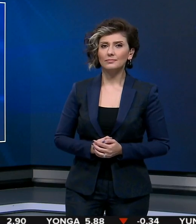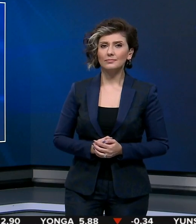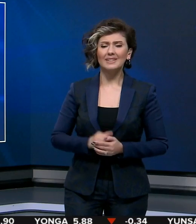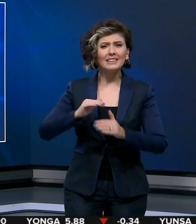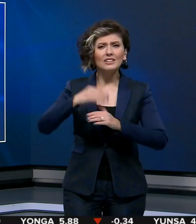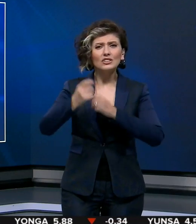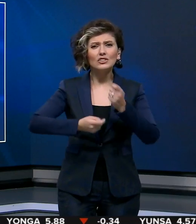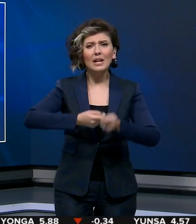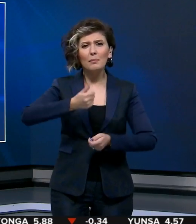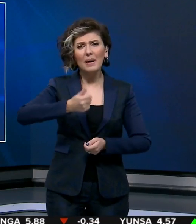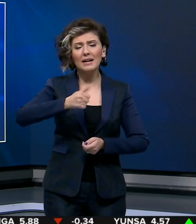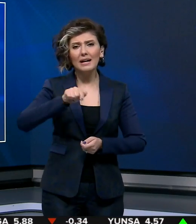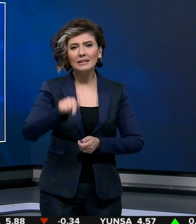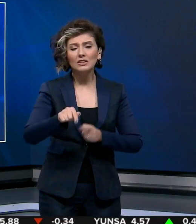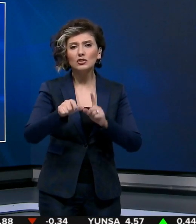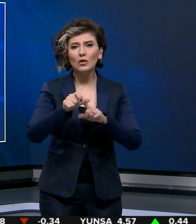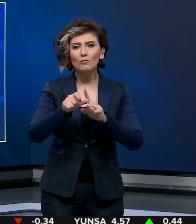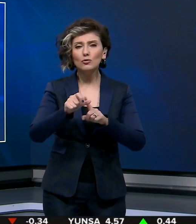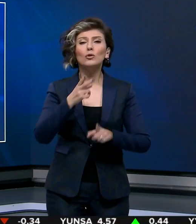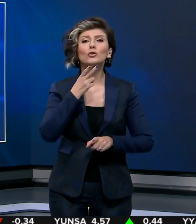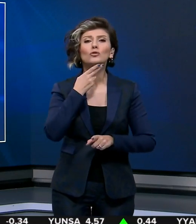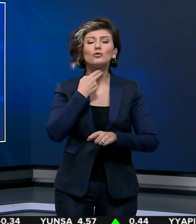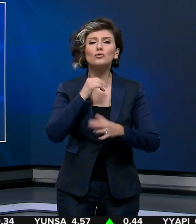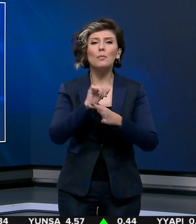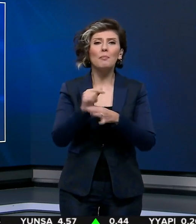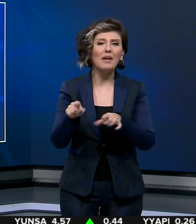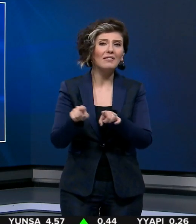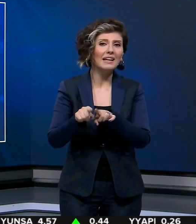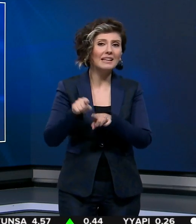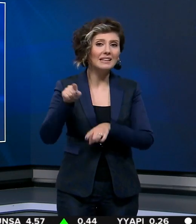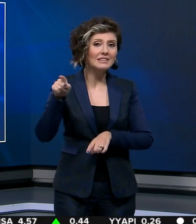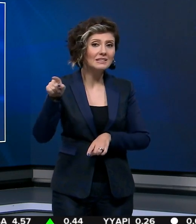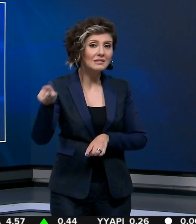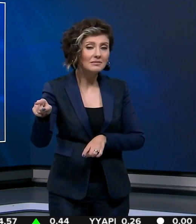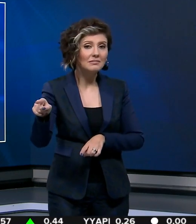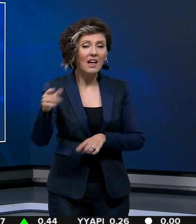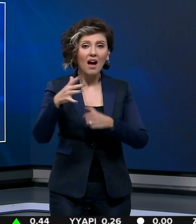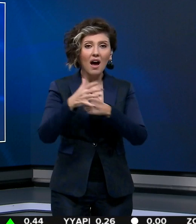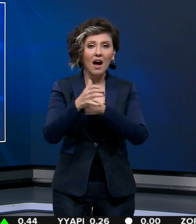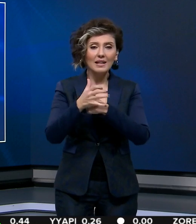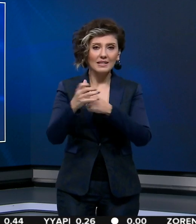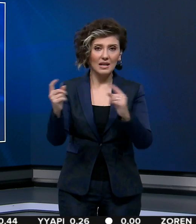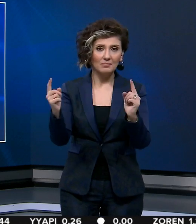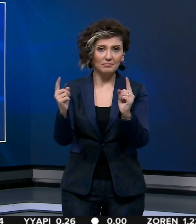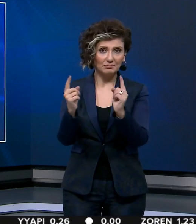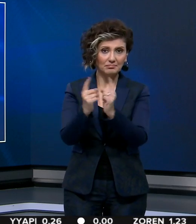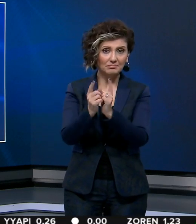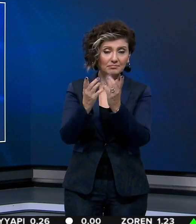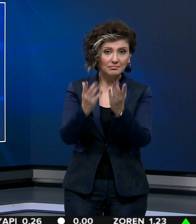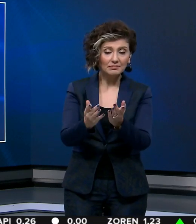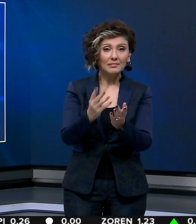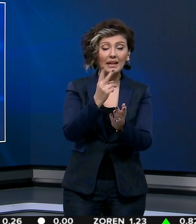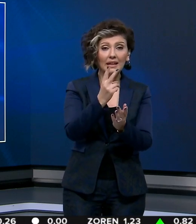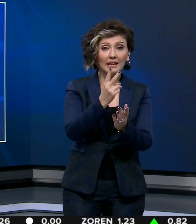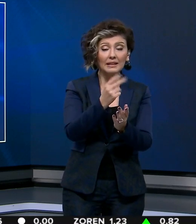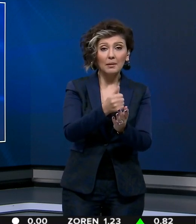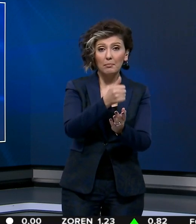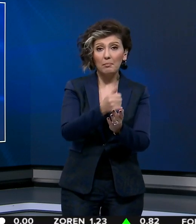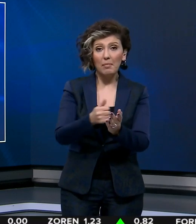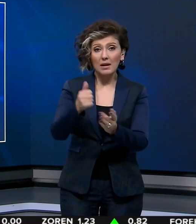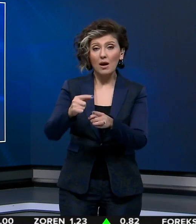Dışişleri Bakanı Mevlüt Çavuşoğlu, Rus mevkidaşı Sergei Lavrov'la Antalya'da bir araya geldi.